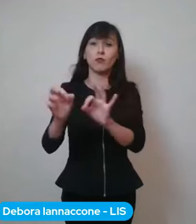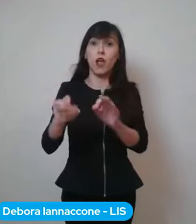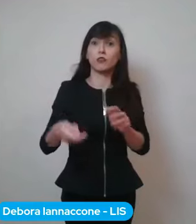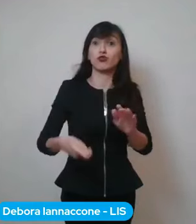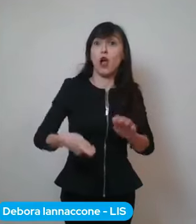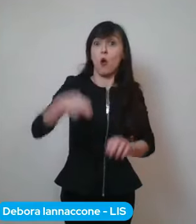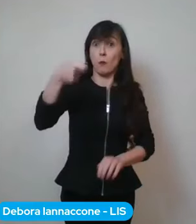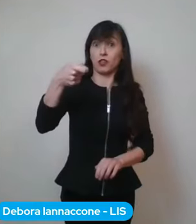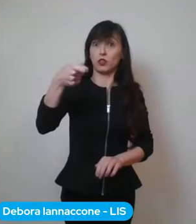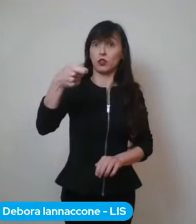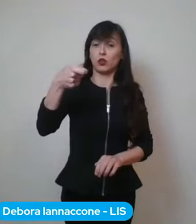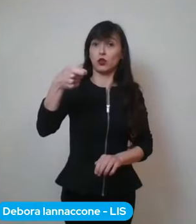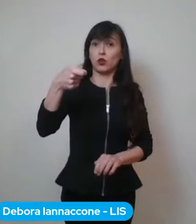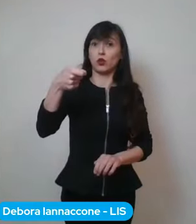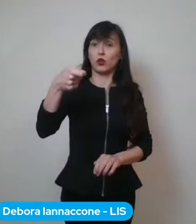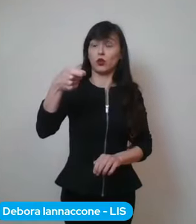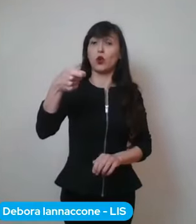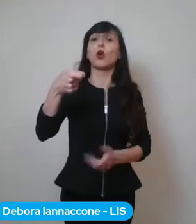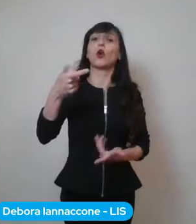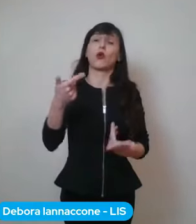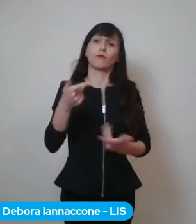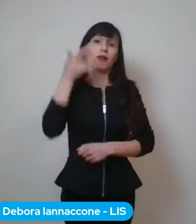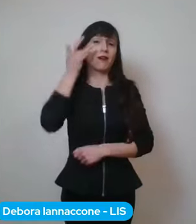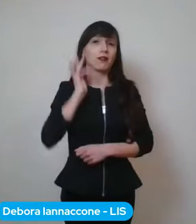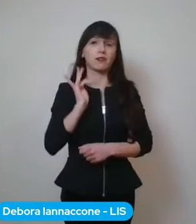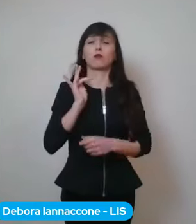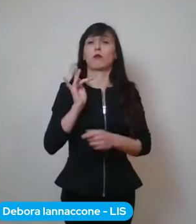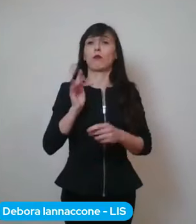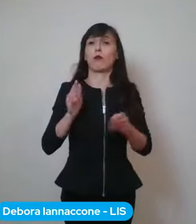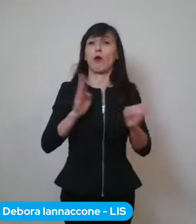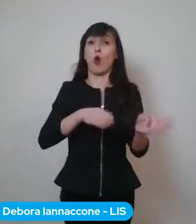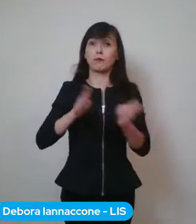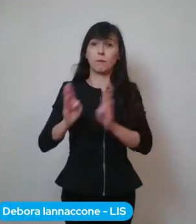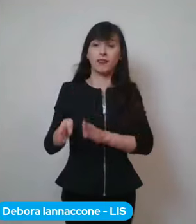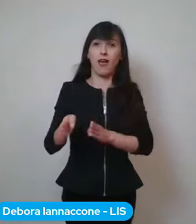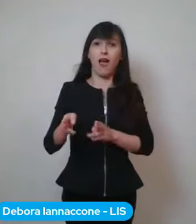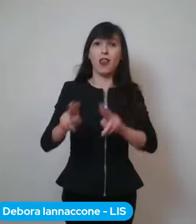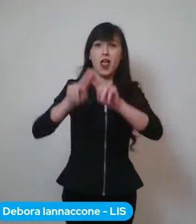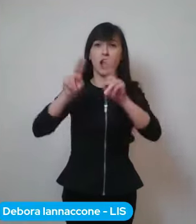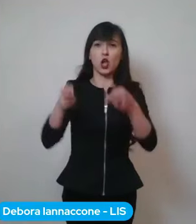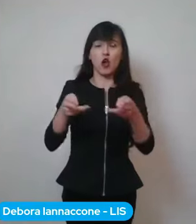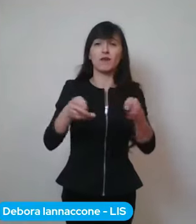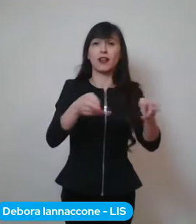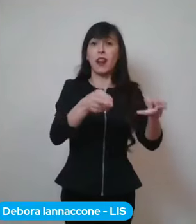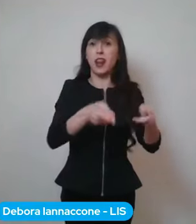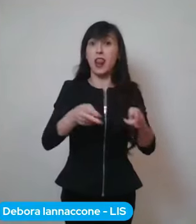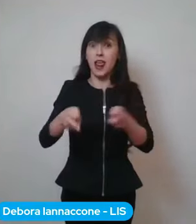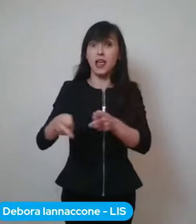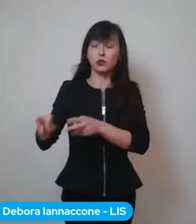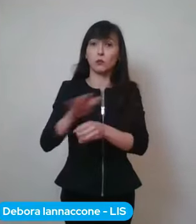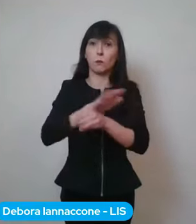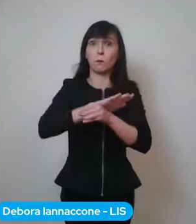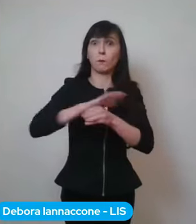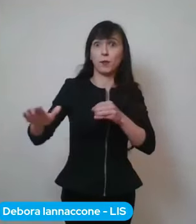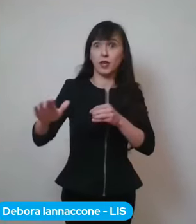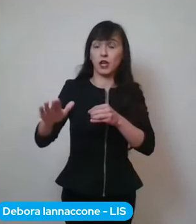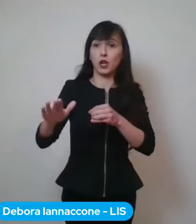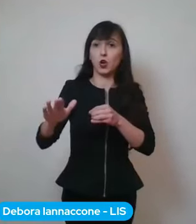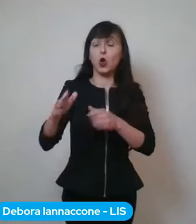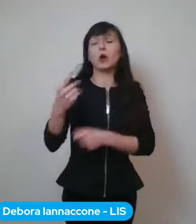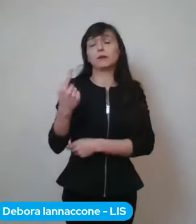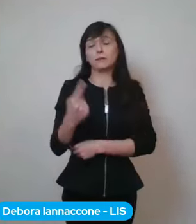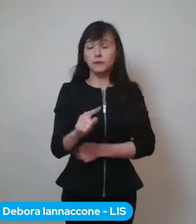ad occupare più posti letto all'interno delle strutture ospedaliere e quindi bisogna dare